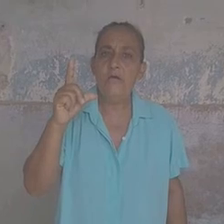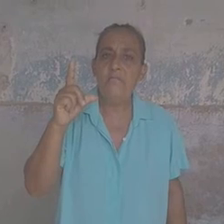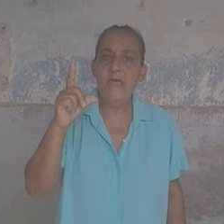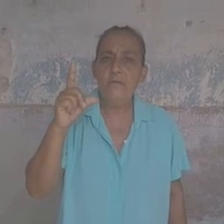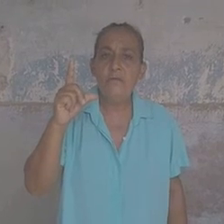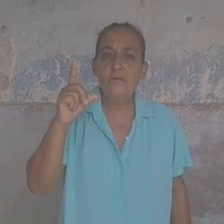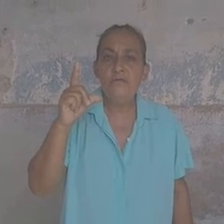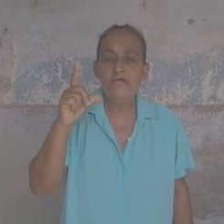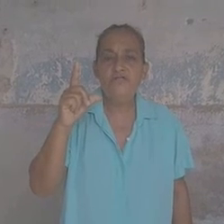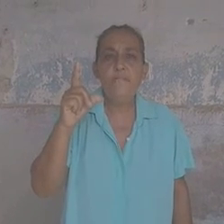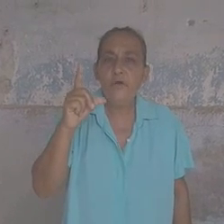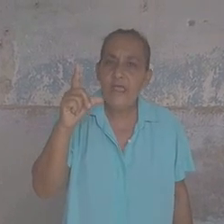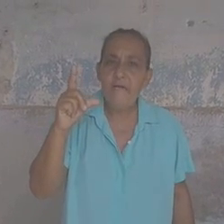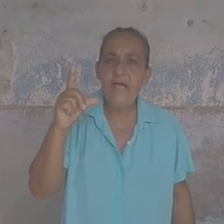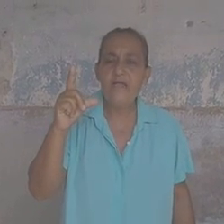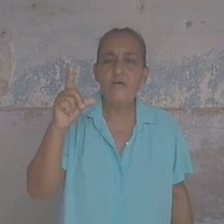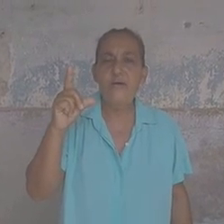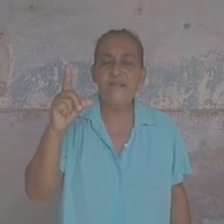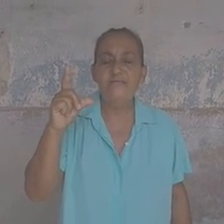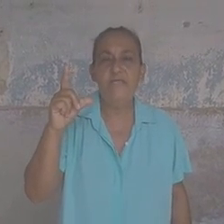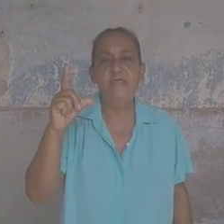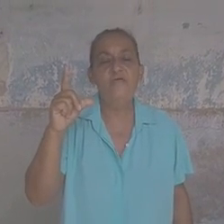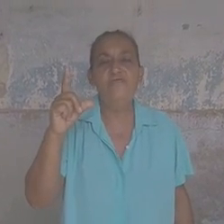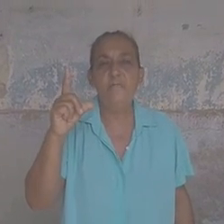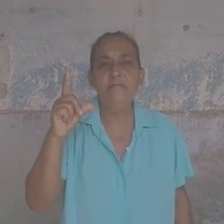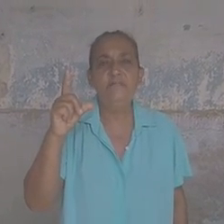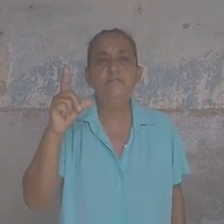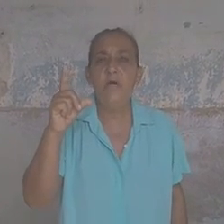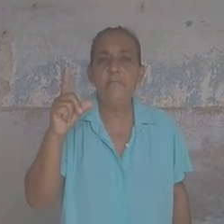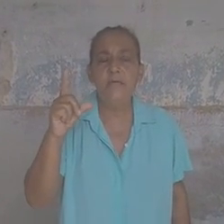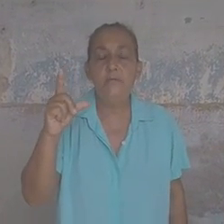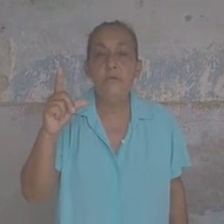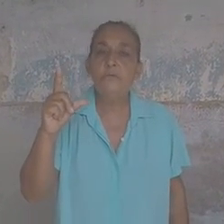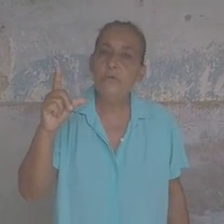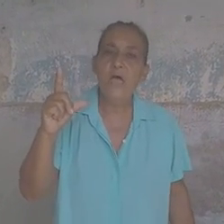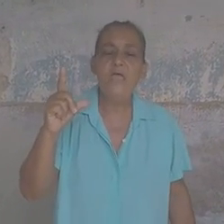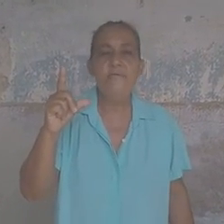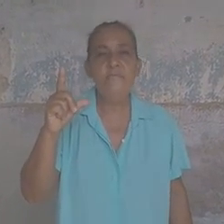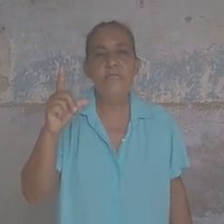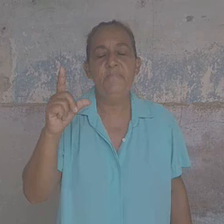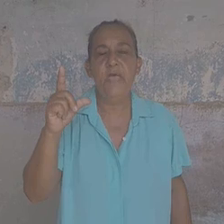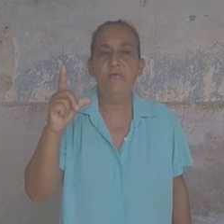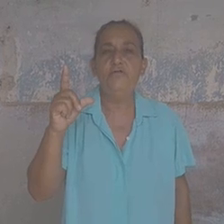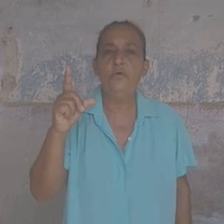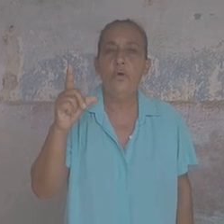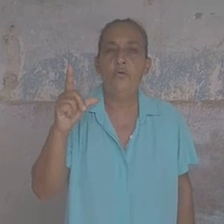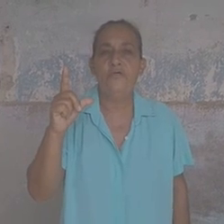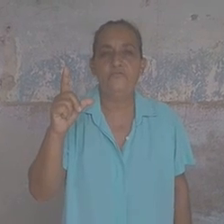hermanos. Entonces ¿por qué la van a robar si generosamente estos hermanos nos los han enviado de todo corazón?